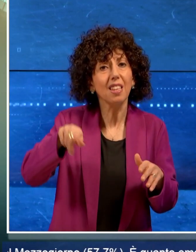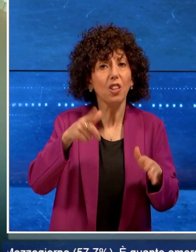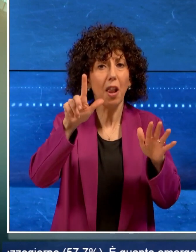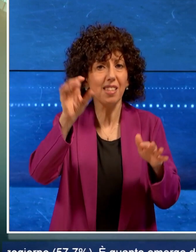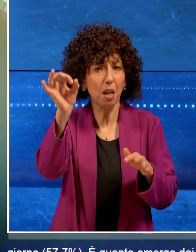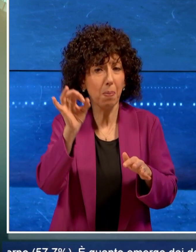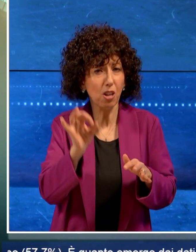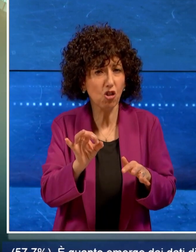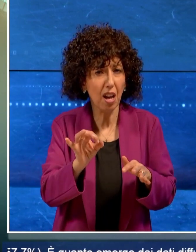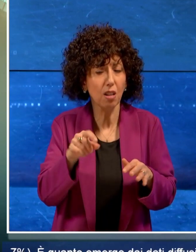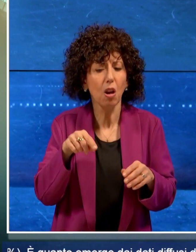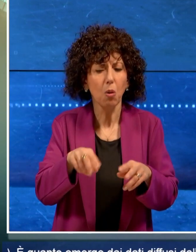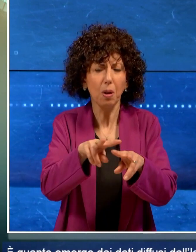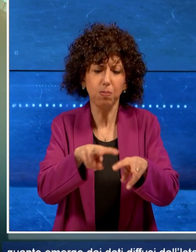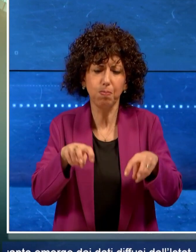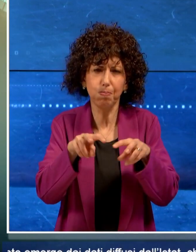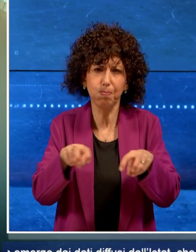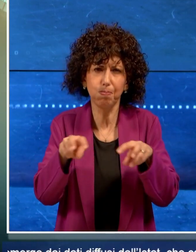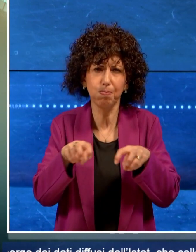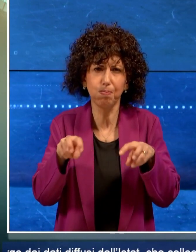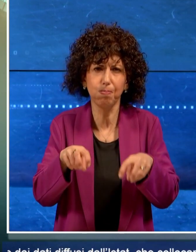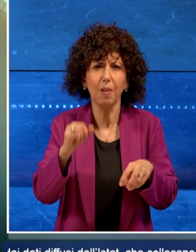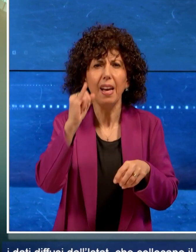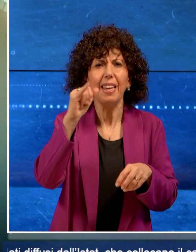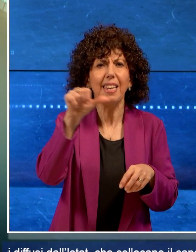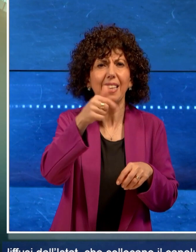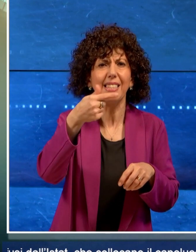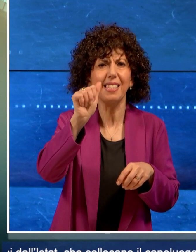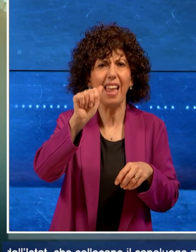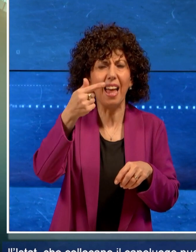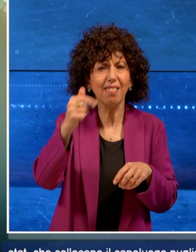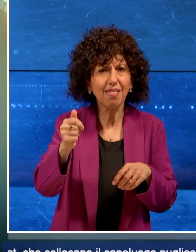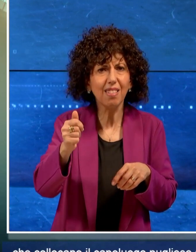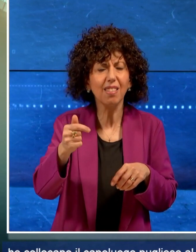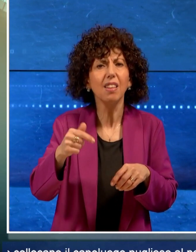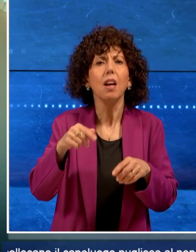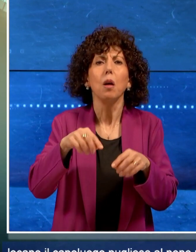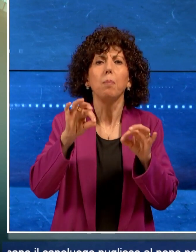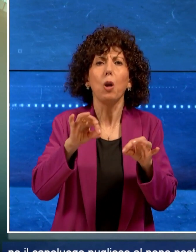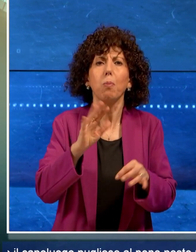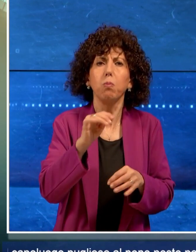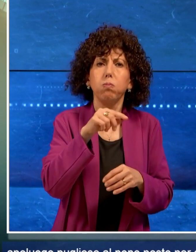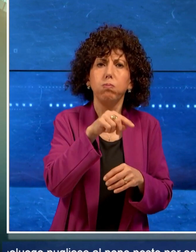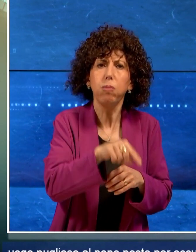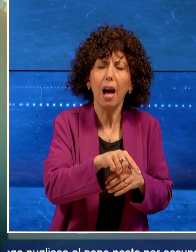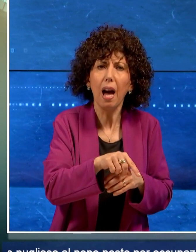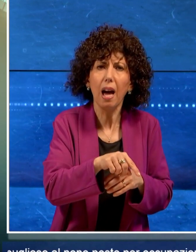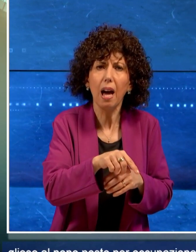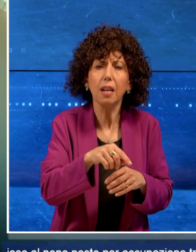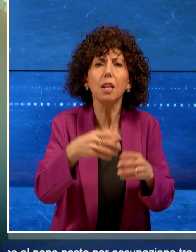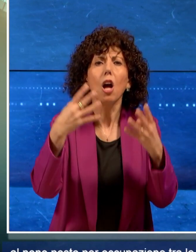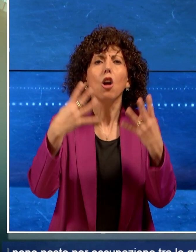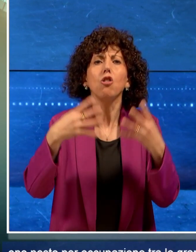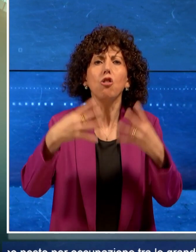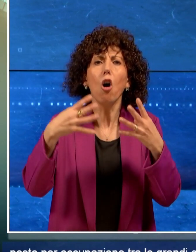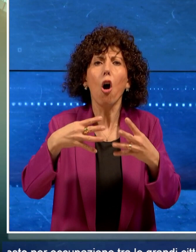e quanto emerge dai dati diffusi dall'Istat che collocano il capoluogo pugliese al nono